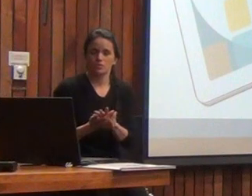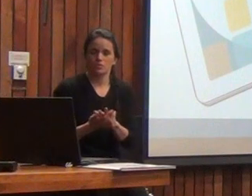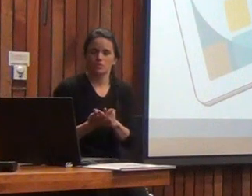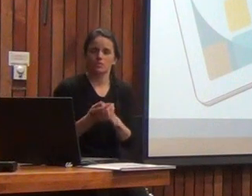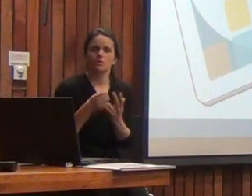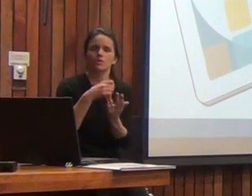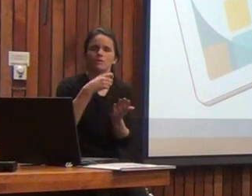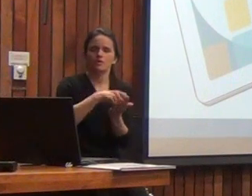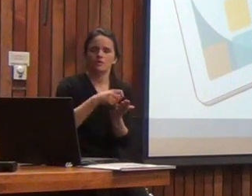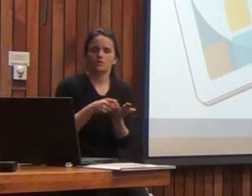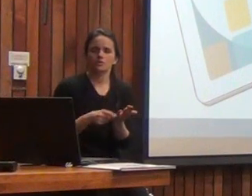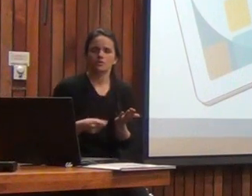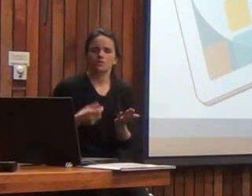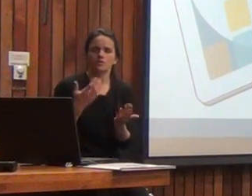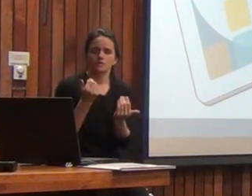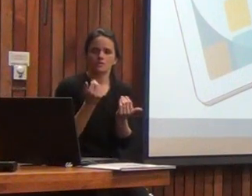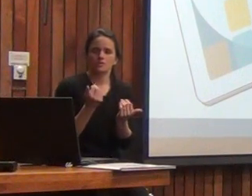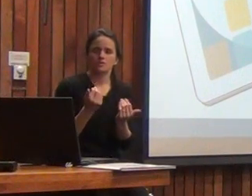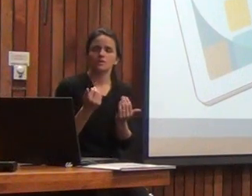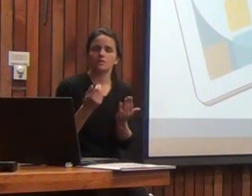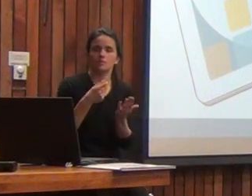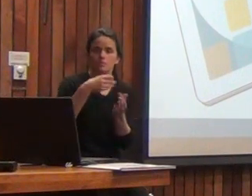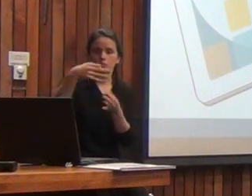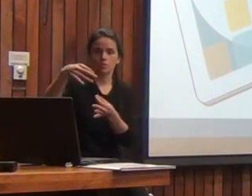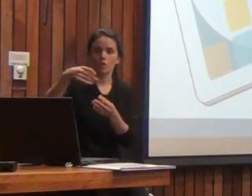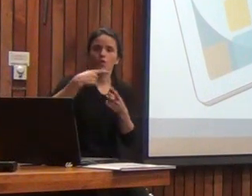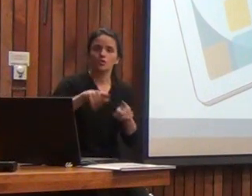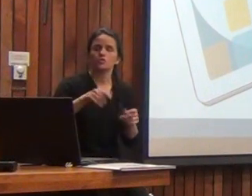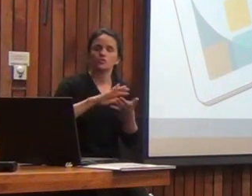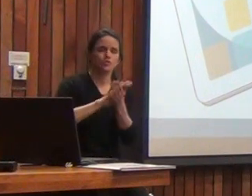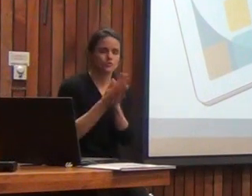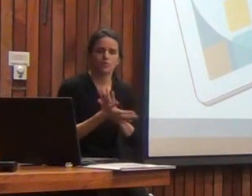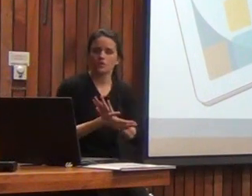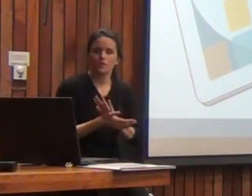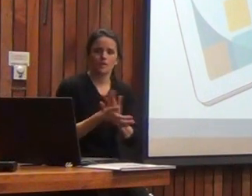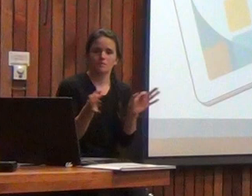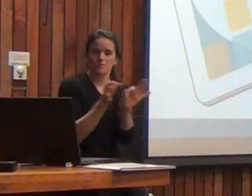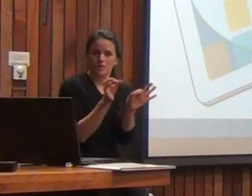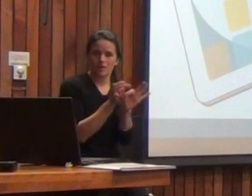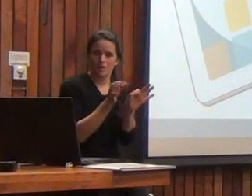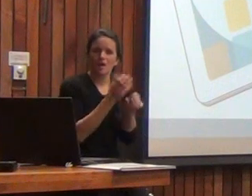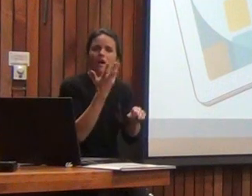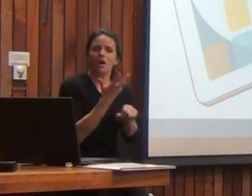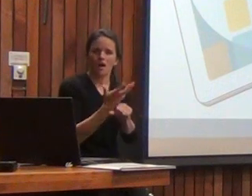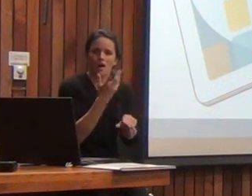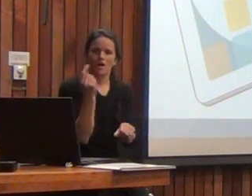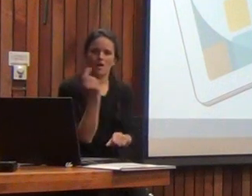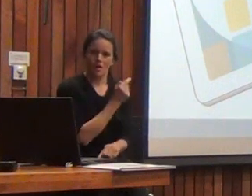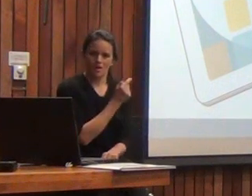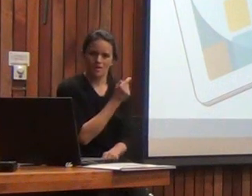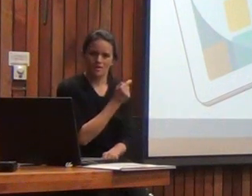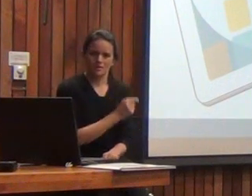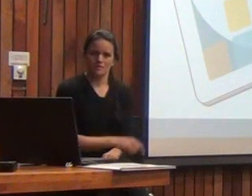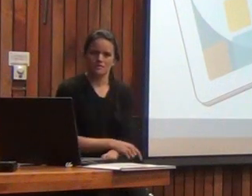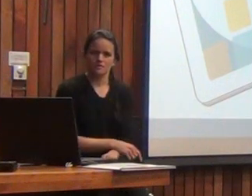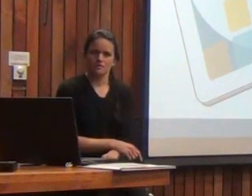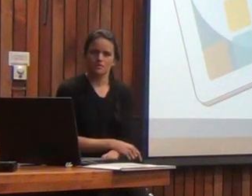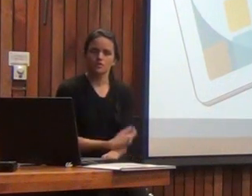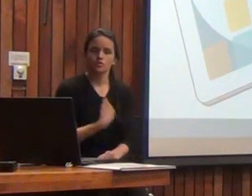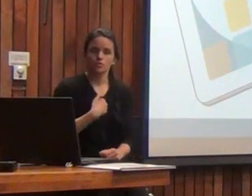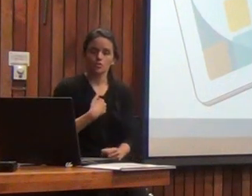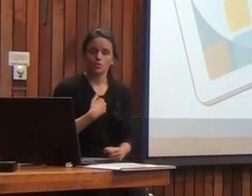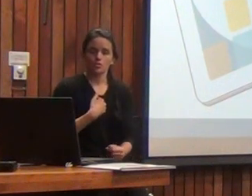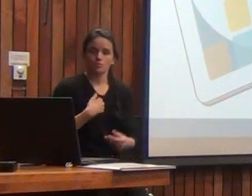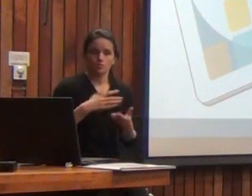dos subpruebas que requieren solamente el protocolo todas las instrucciones y respuestas están acá eso quiere decir que yo estoy